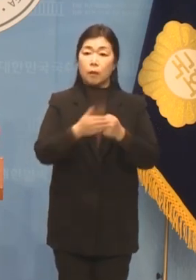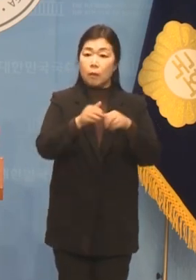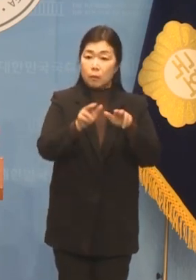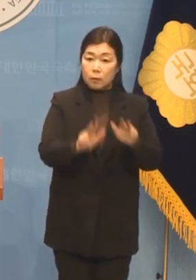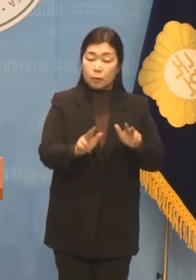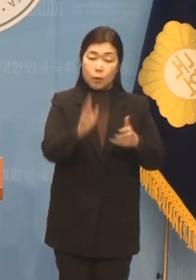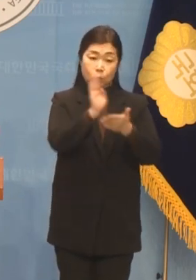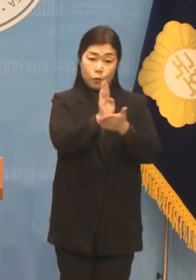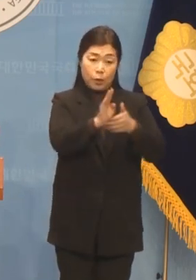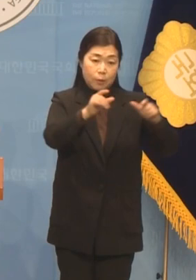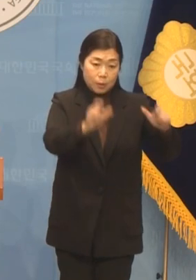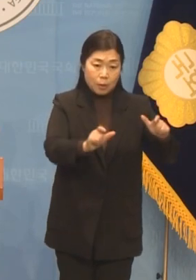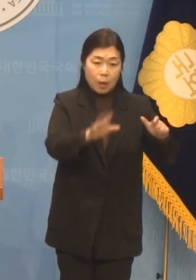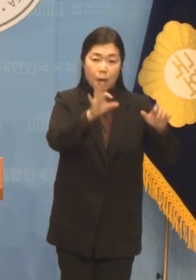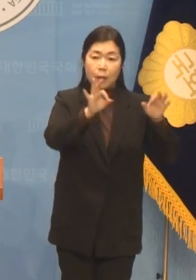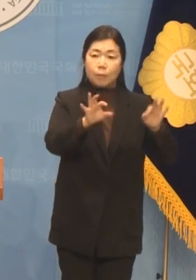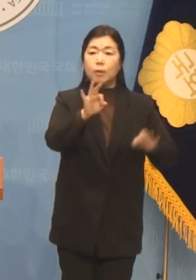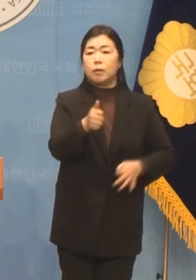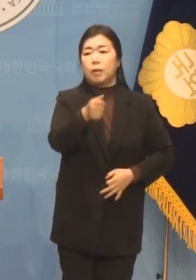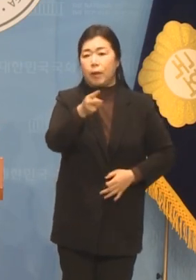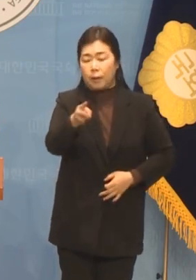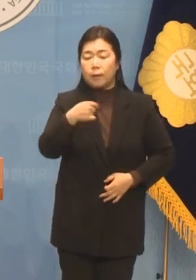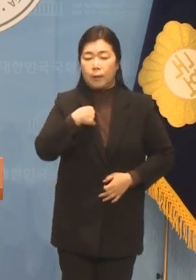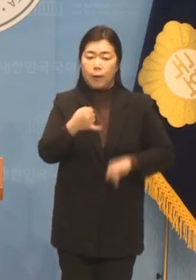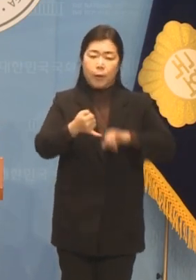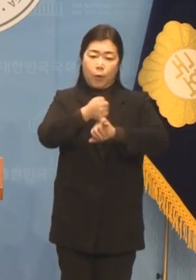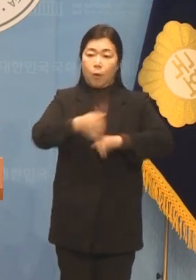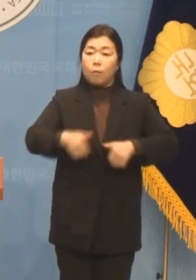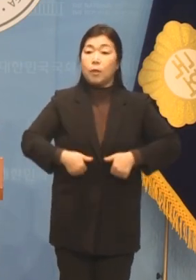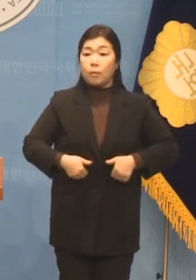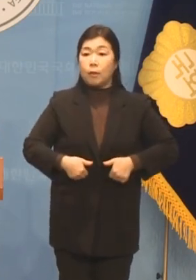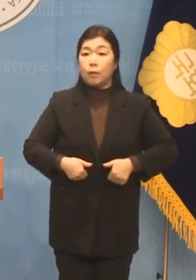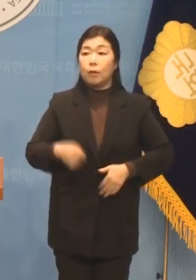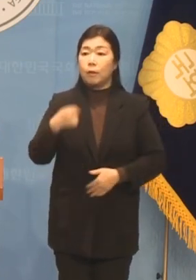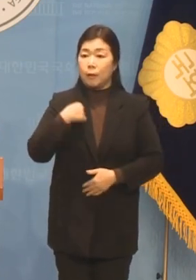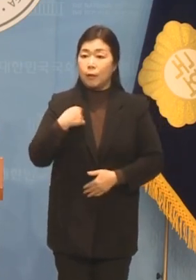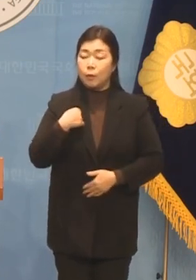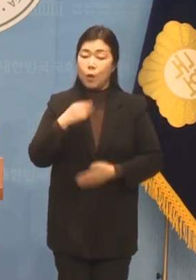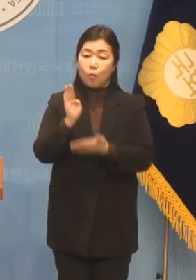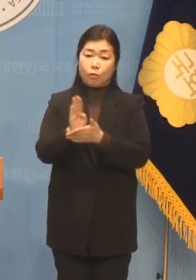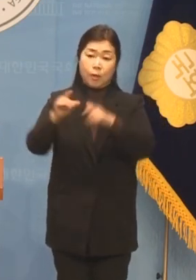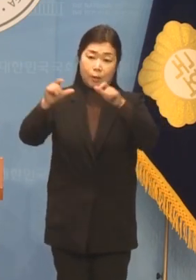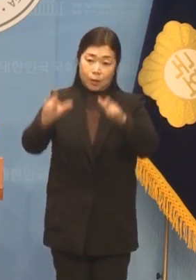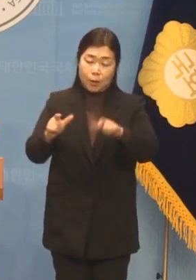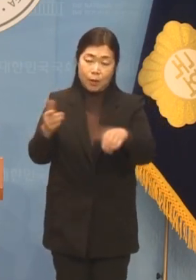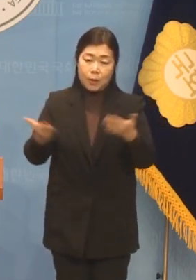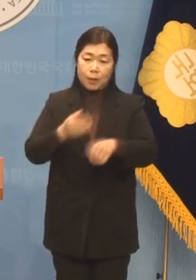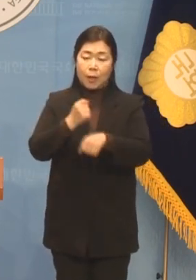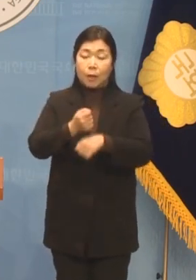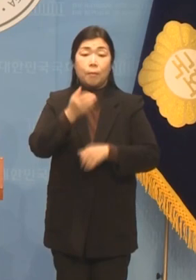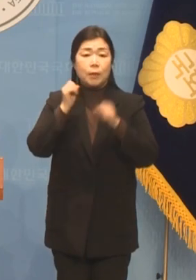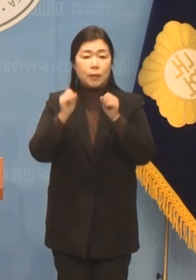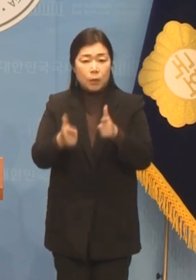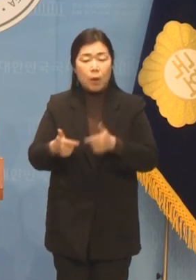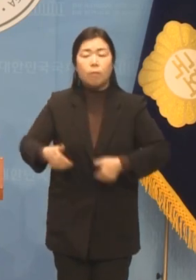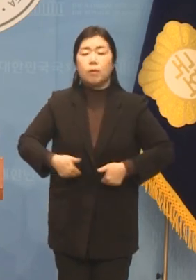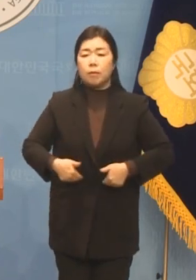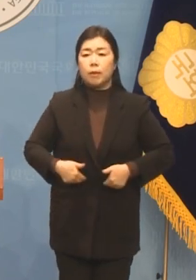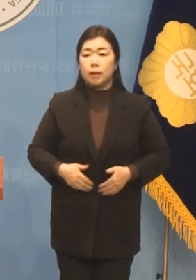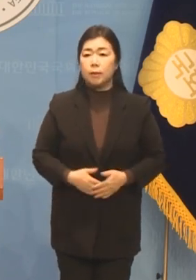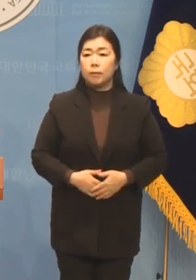분당에는 김은혜가 필요합니다 저 김은혜에게는 분당에서 일할 기회가 필요합니다